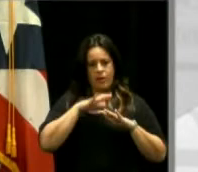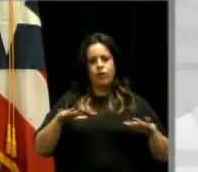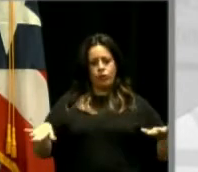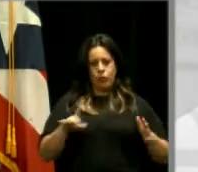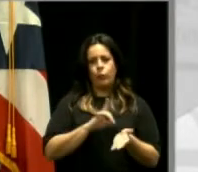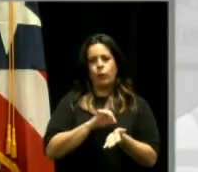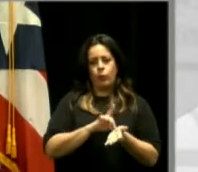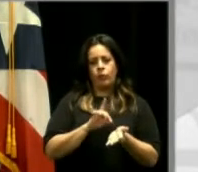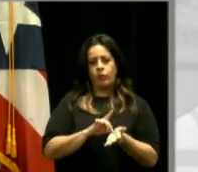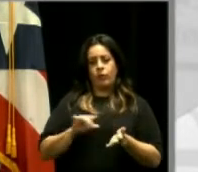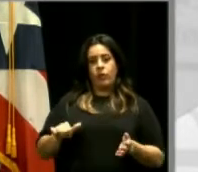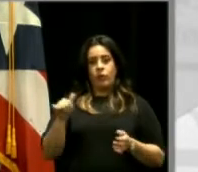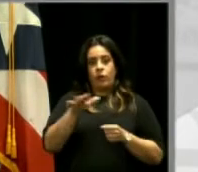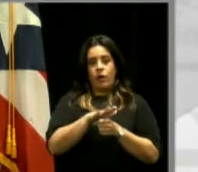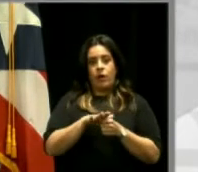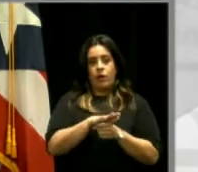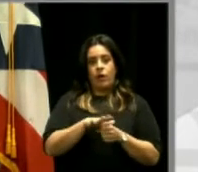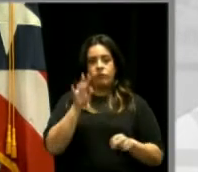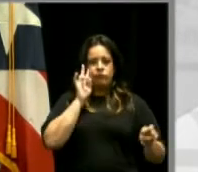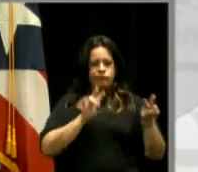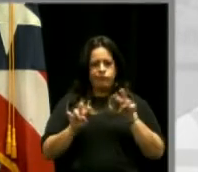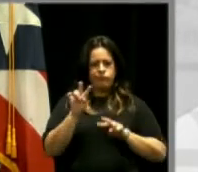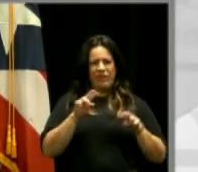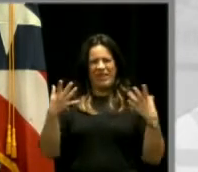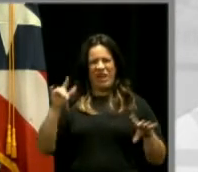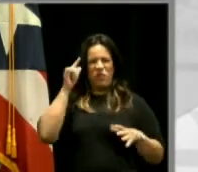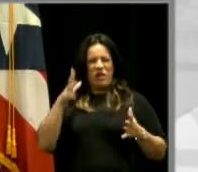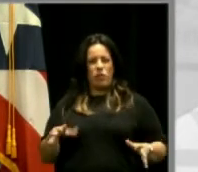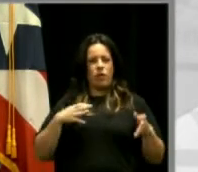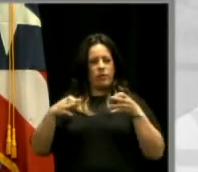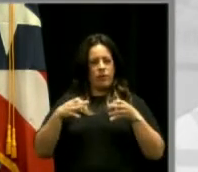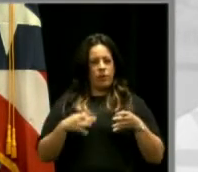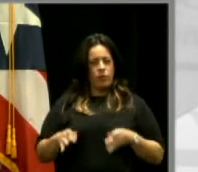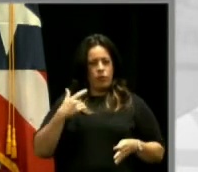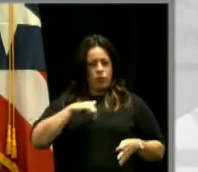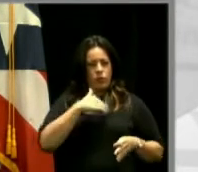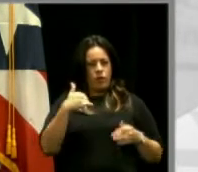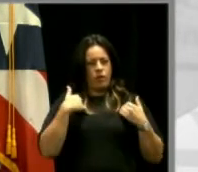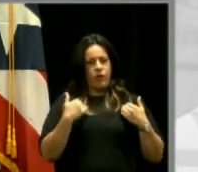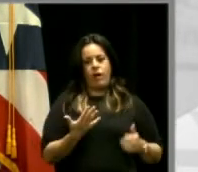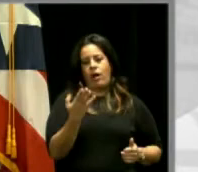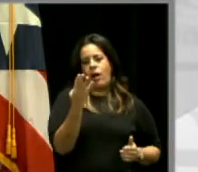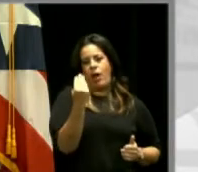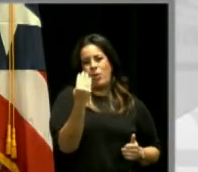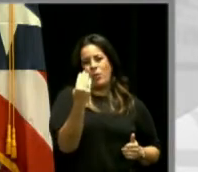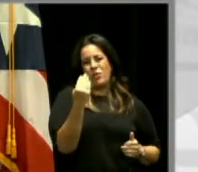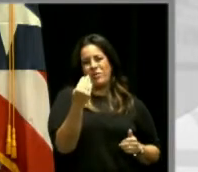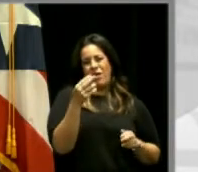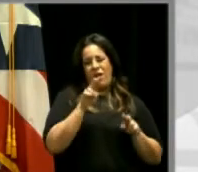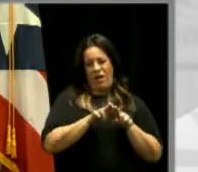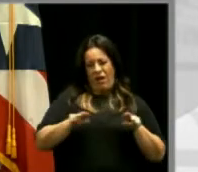Y este es el área de observación que está hablando el gobernador, que vamos a tener 14 camas.